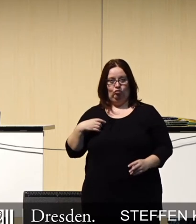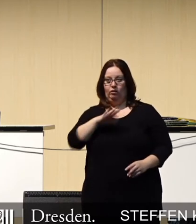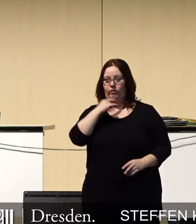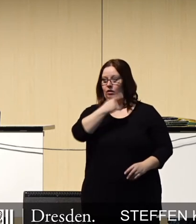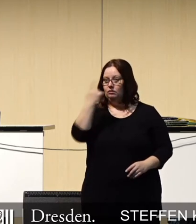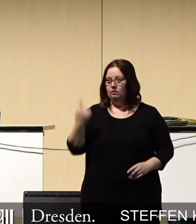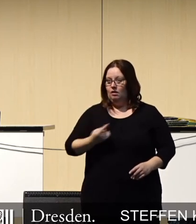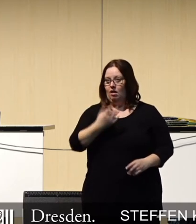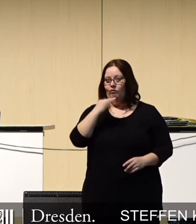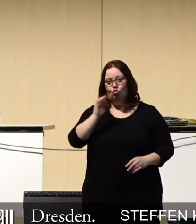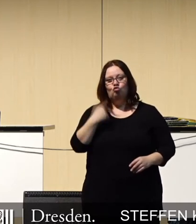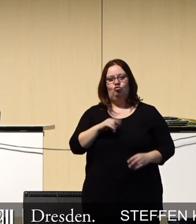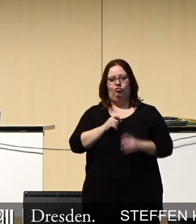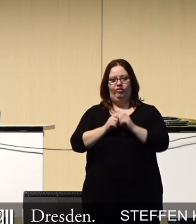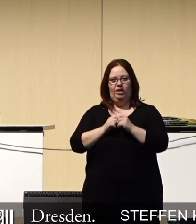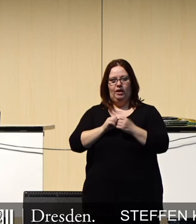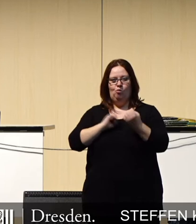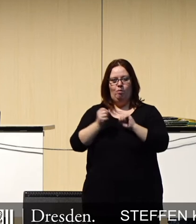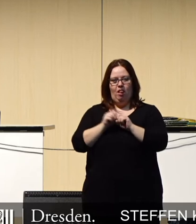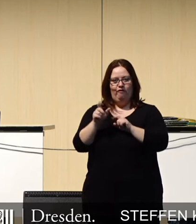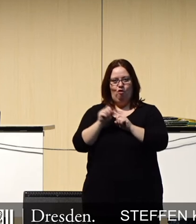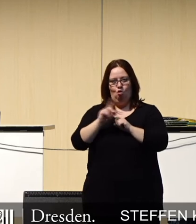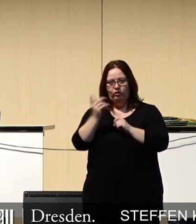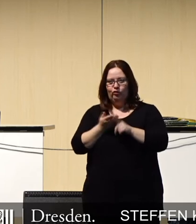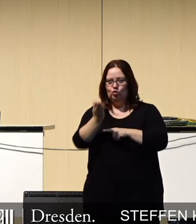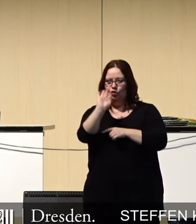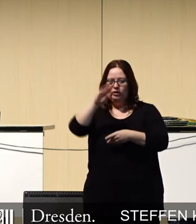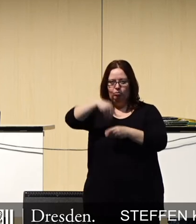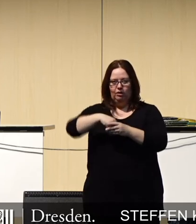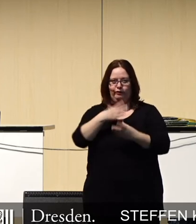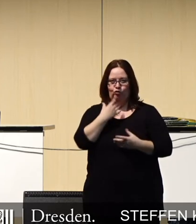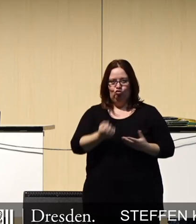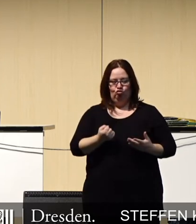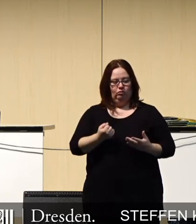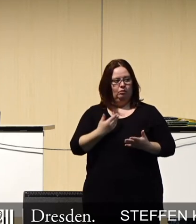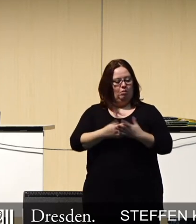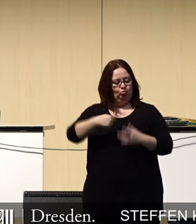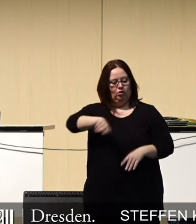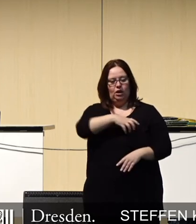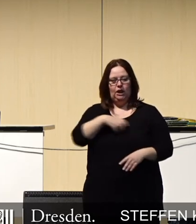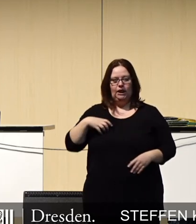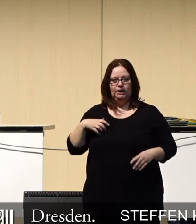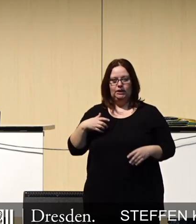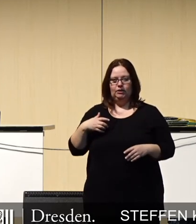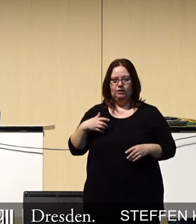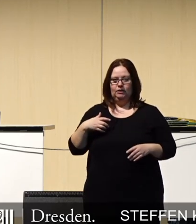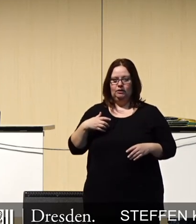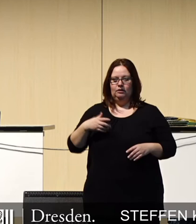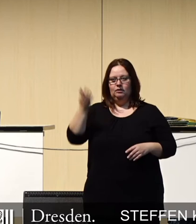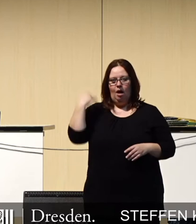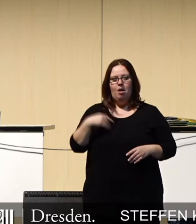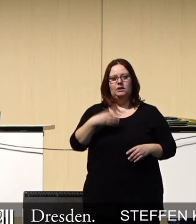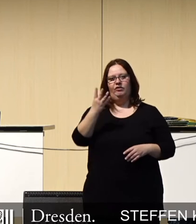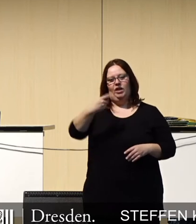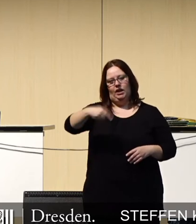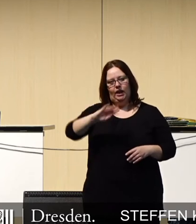an den Mobilfunkstandorts der Zukunft mitzubauen und mitzuwirken. Wir haben hier in Dresden ganz stark am 4G